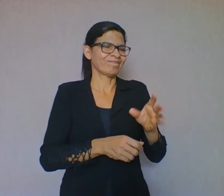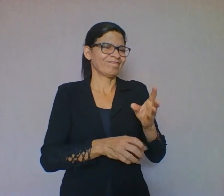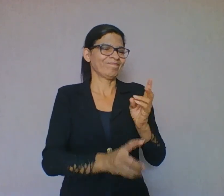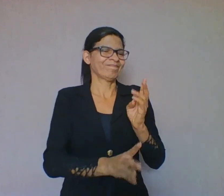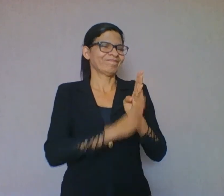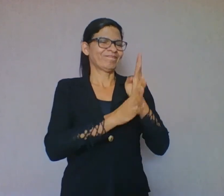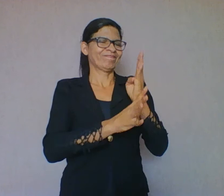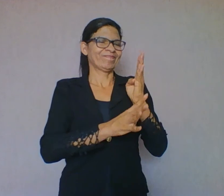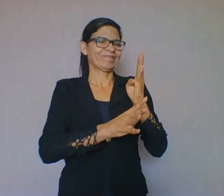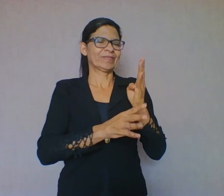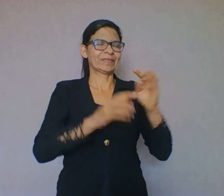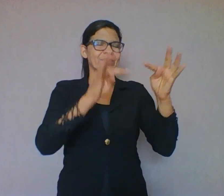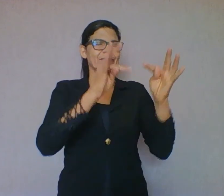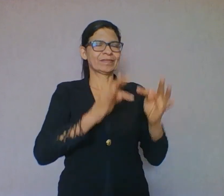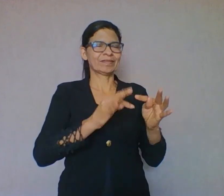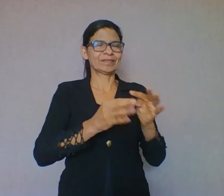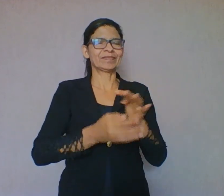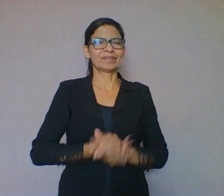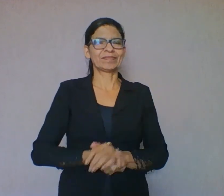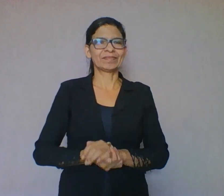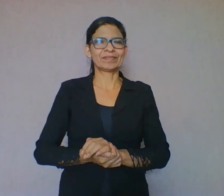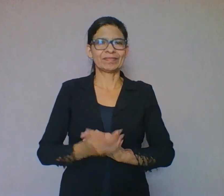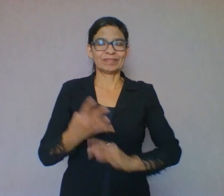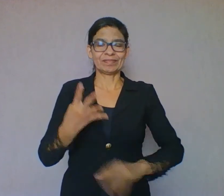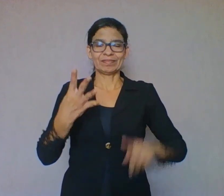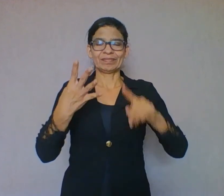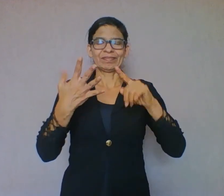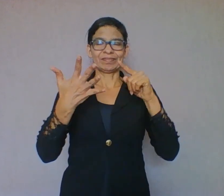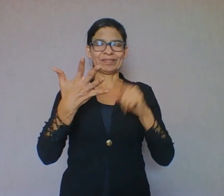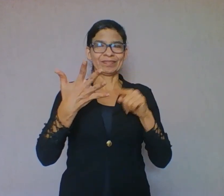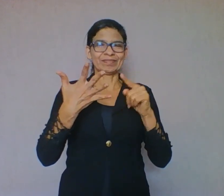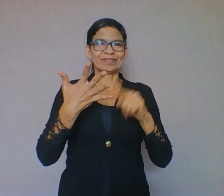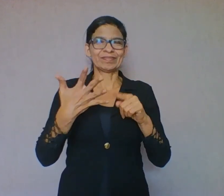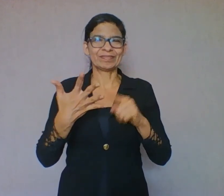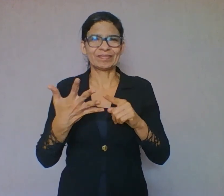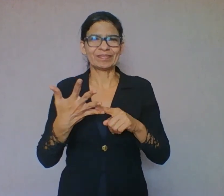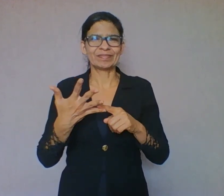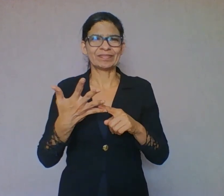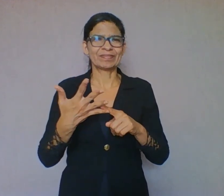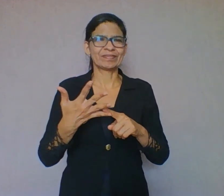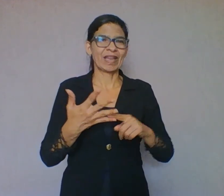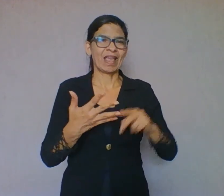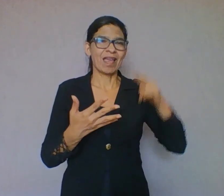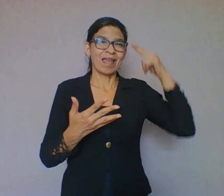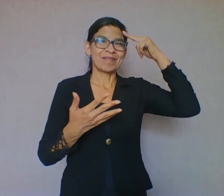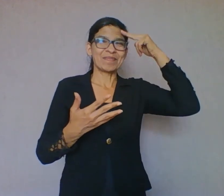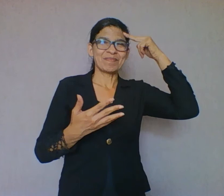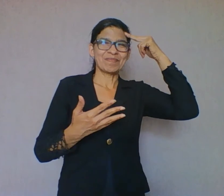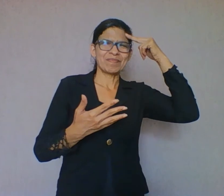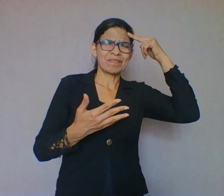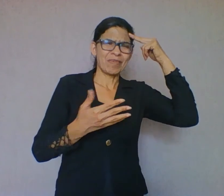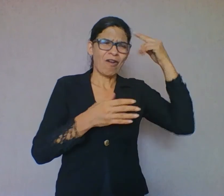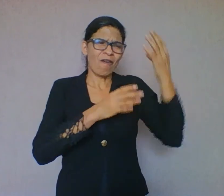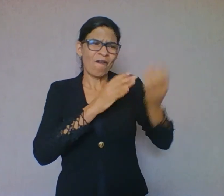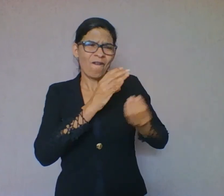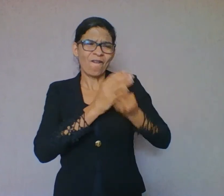assunto. Quinto, formulação de hipóteses a respeito da sequência do enredo. Eu vou